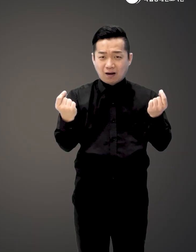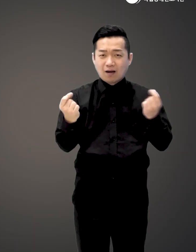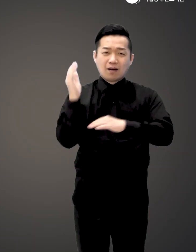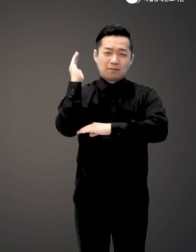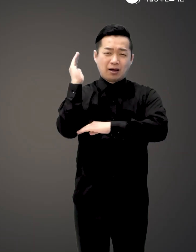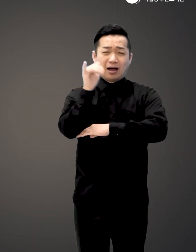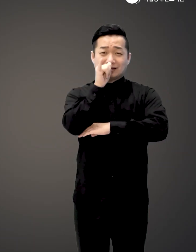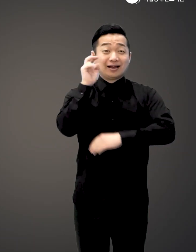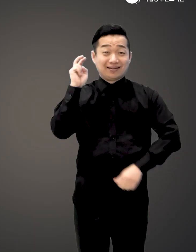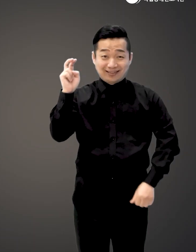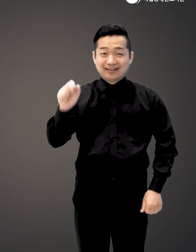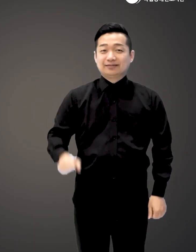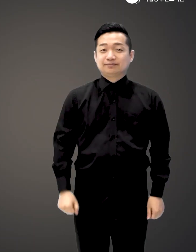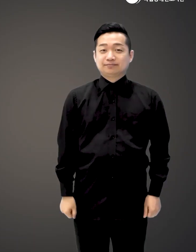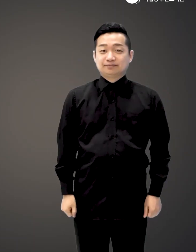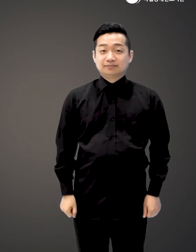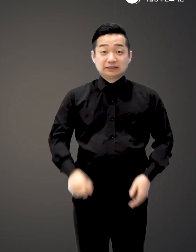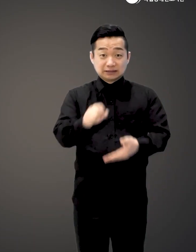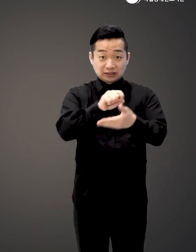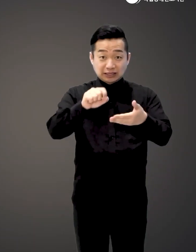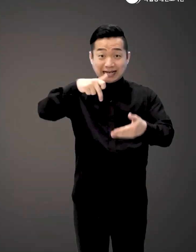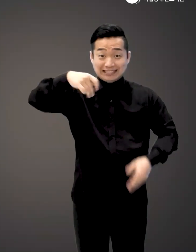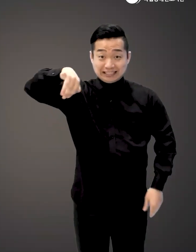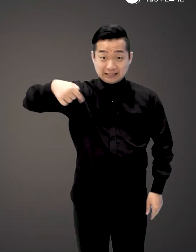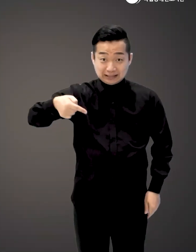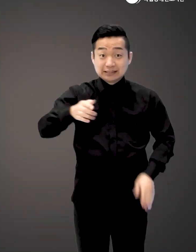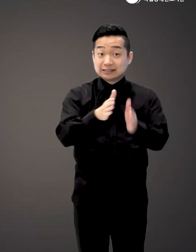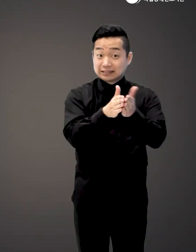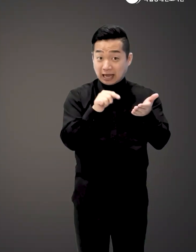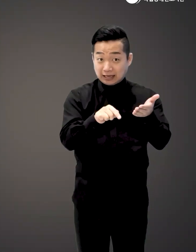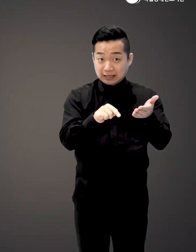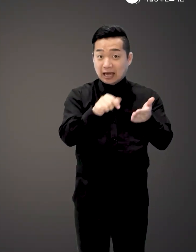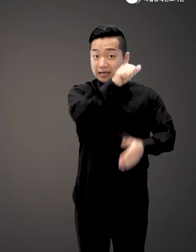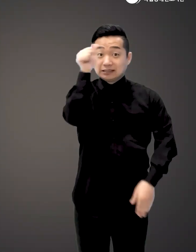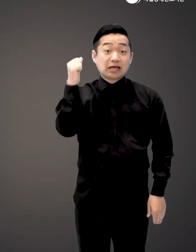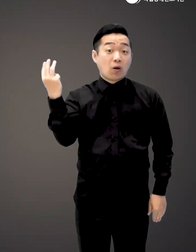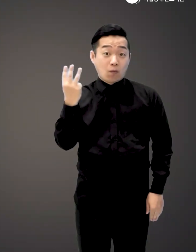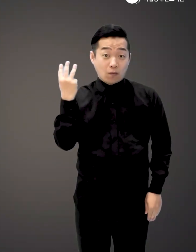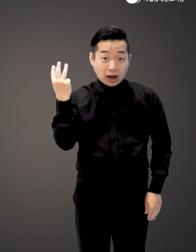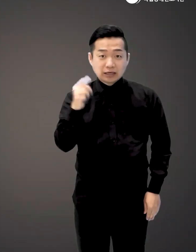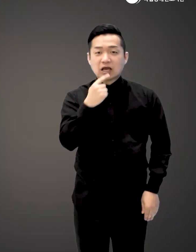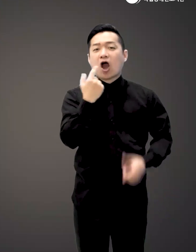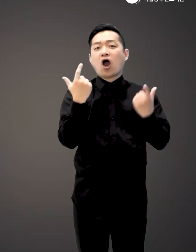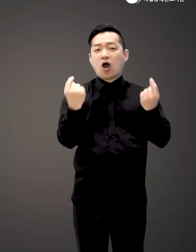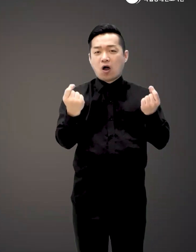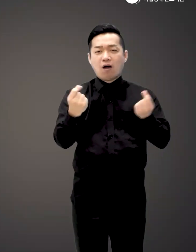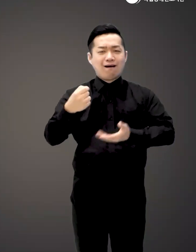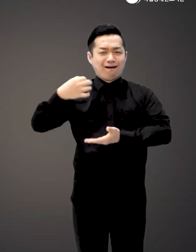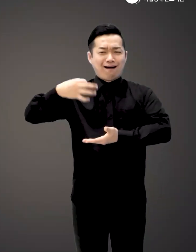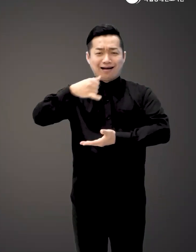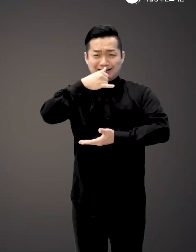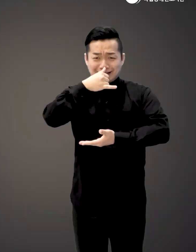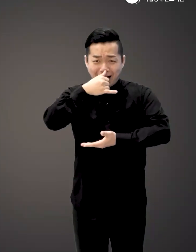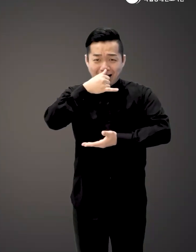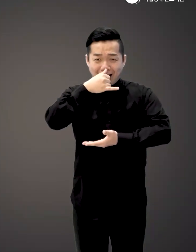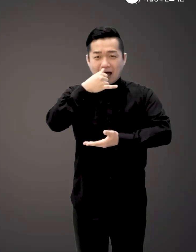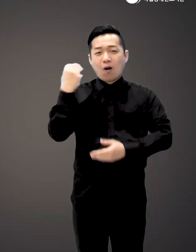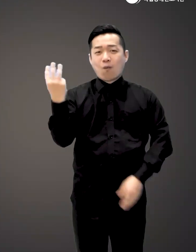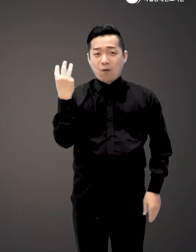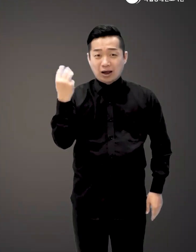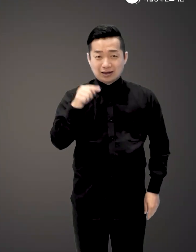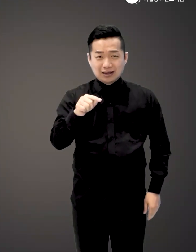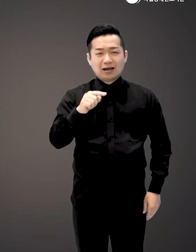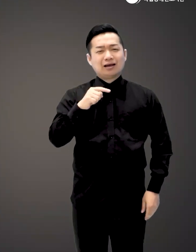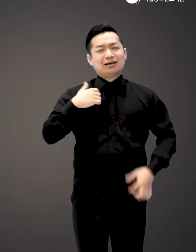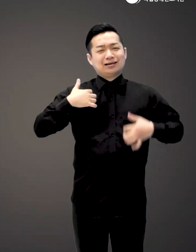위와 같은 말을 한 것이겠죠 저자 크리스베의 책 인생 와인에는 이토록 값지고 멋진 와인에 대하여